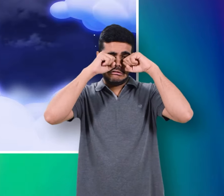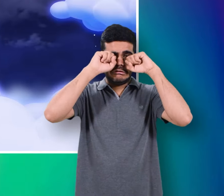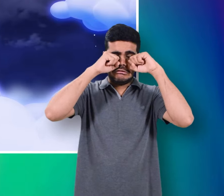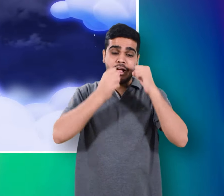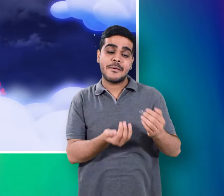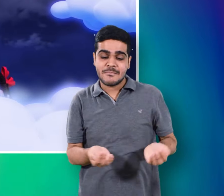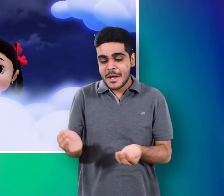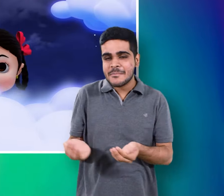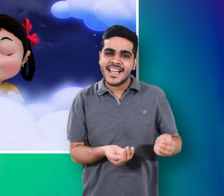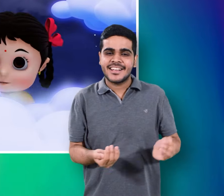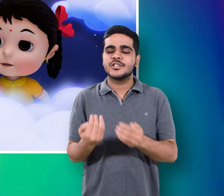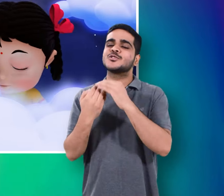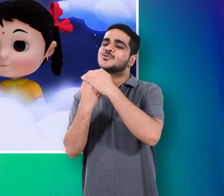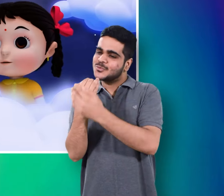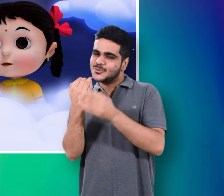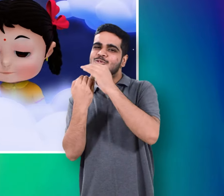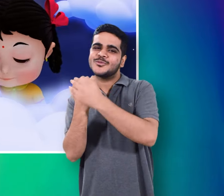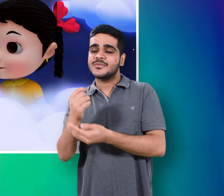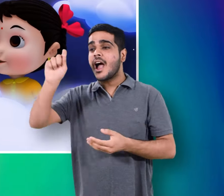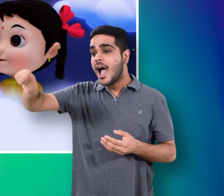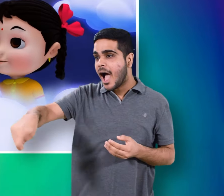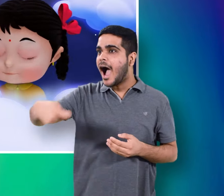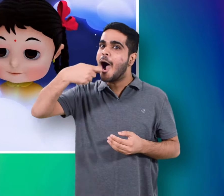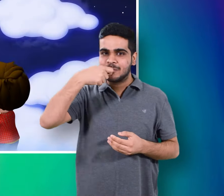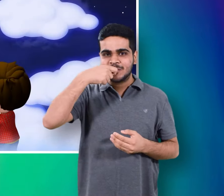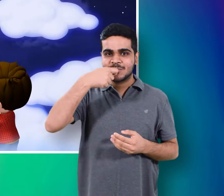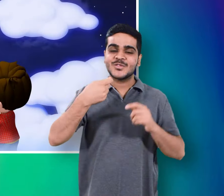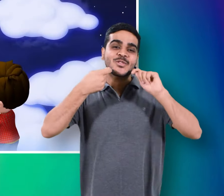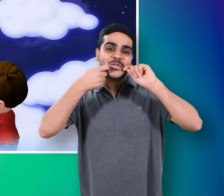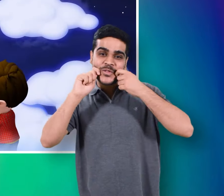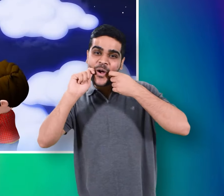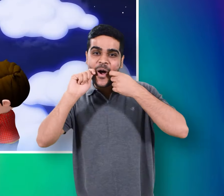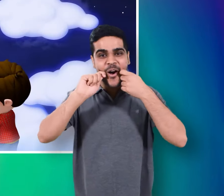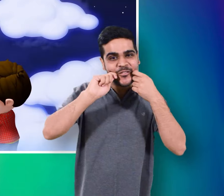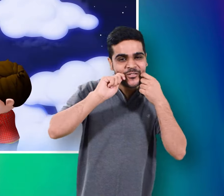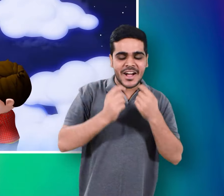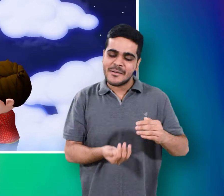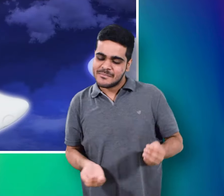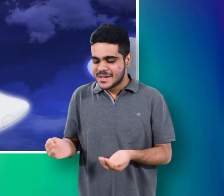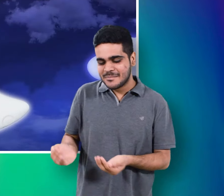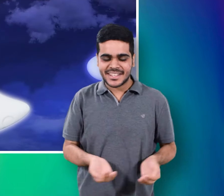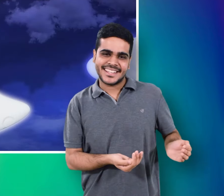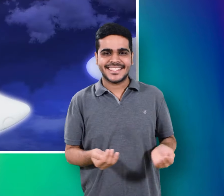मुन्य को मराएंगे दूद मलाई खाएंगे मुन्य को